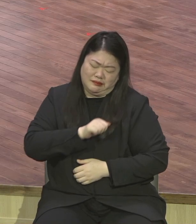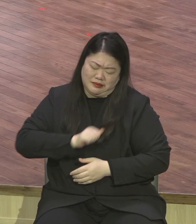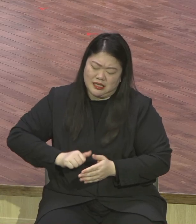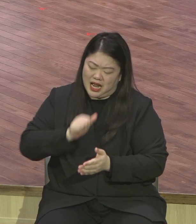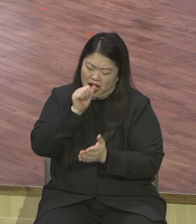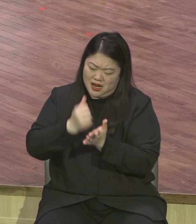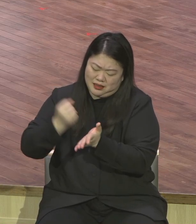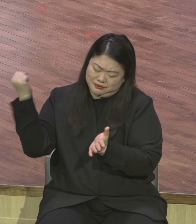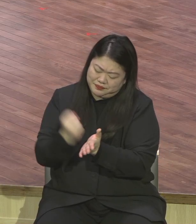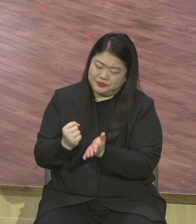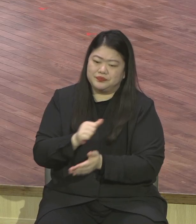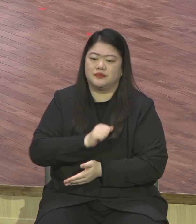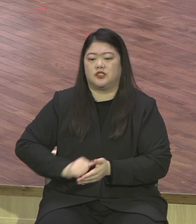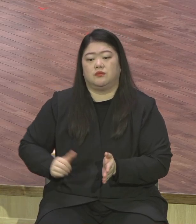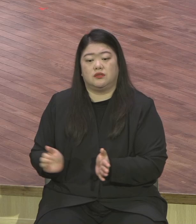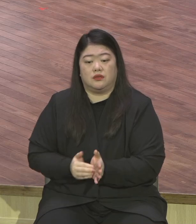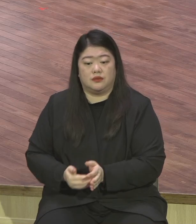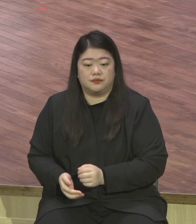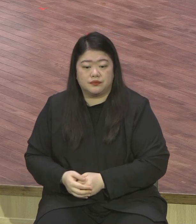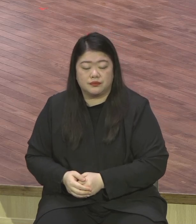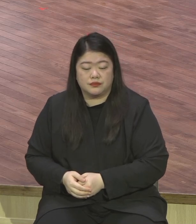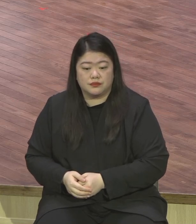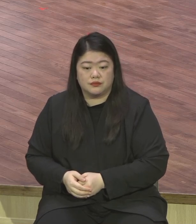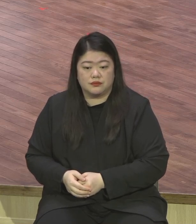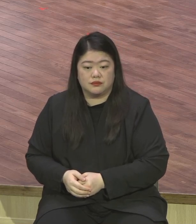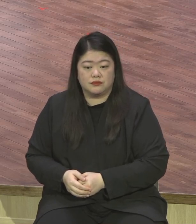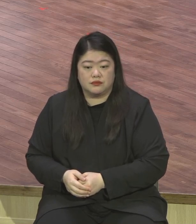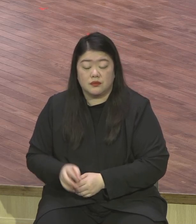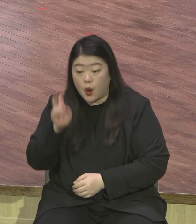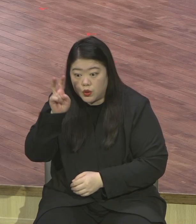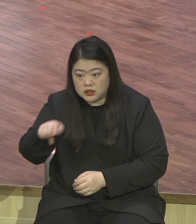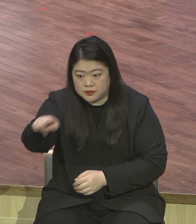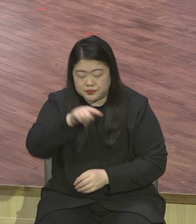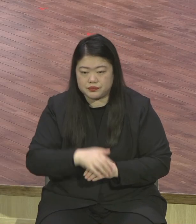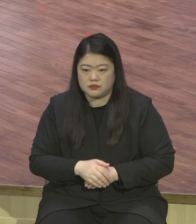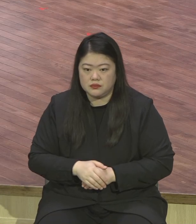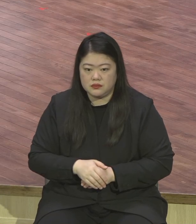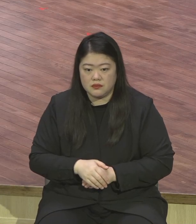여러분 죄 있다가는 기분 나쁩니까 여러분 죄인이 하면 기분 나쁩니까